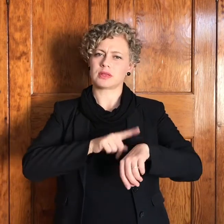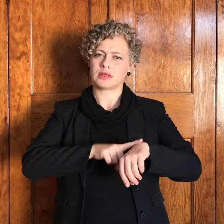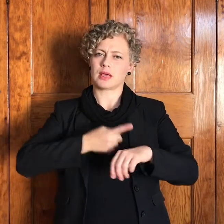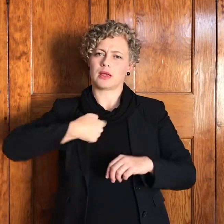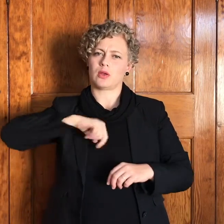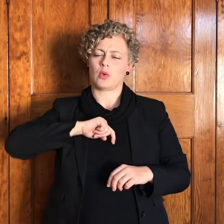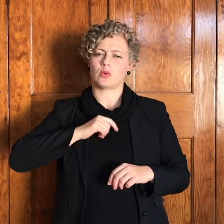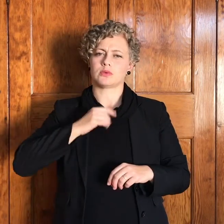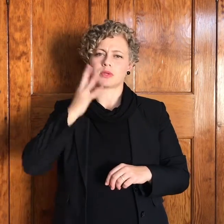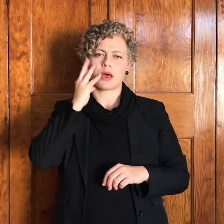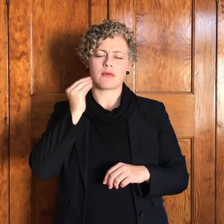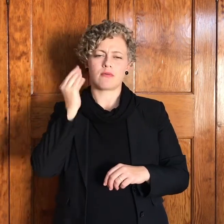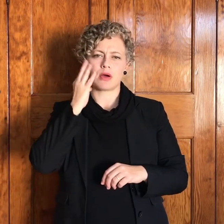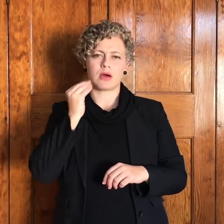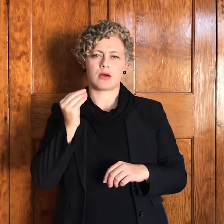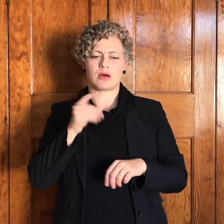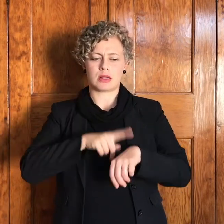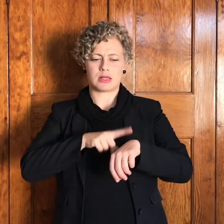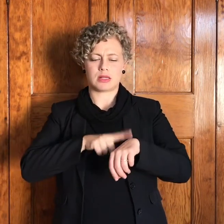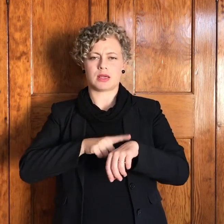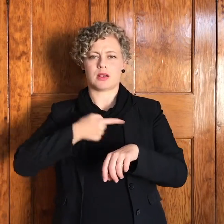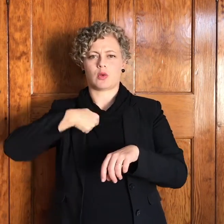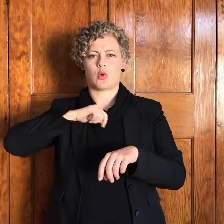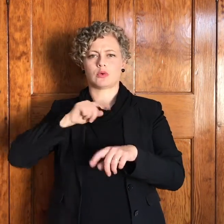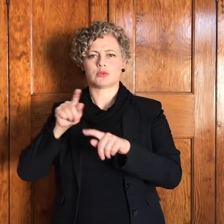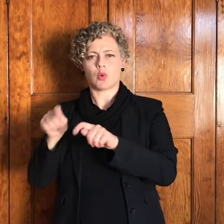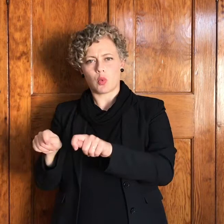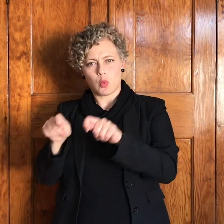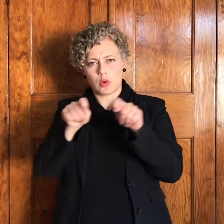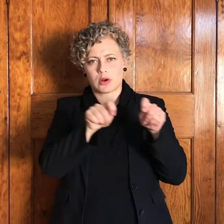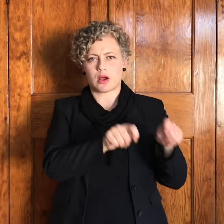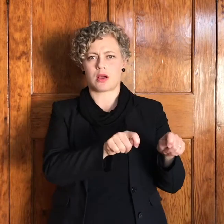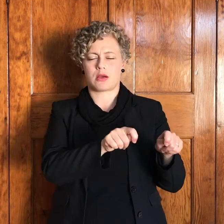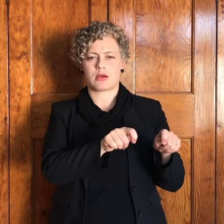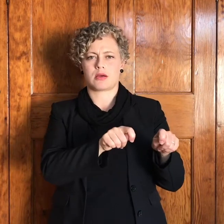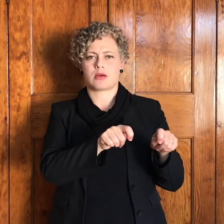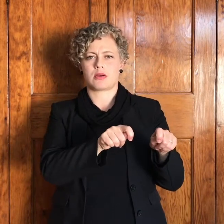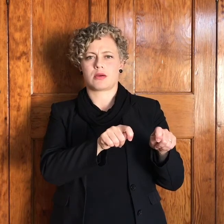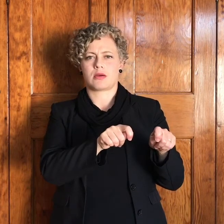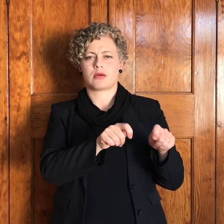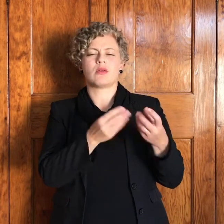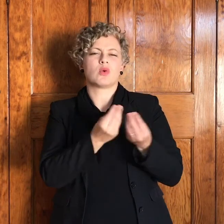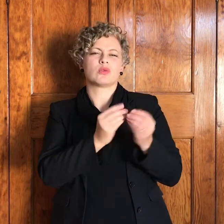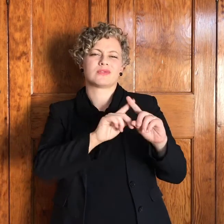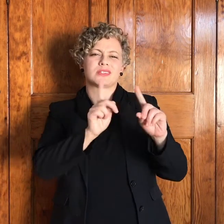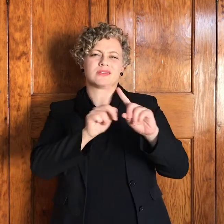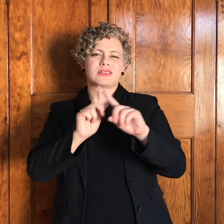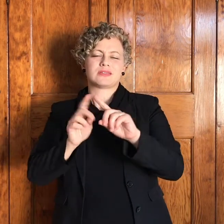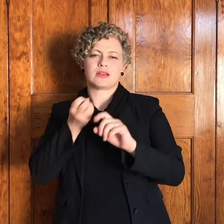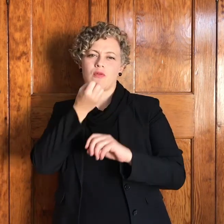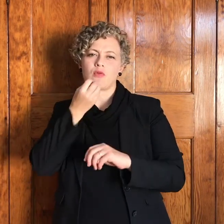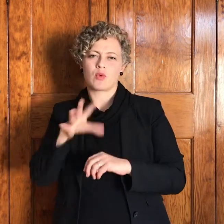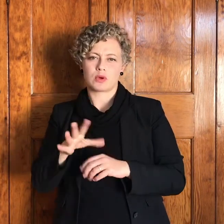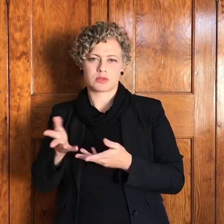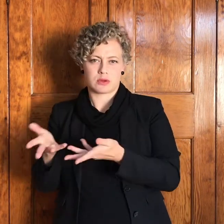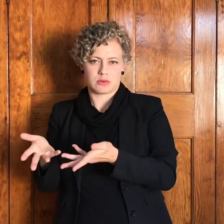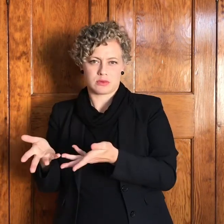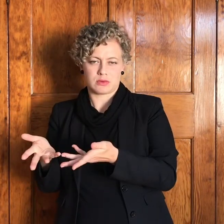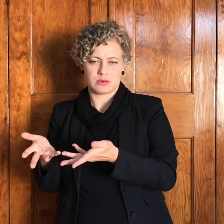oorgang belewe verskillende dinge kan jou daarby bring dat jy by so oorgangs plek kom